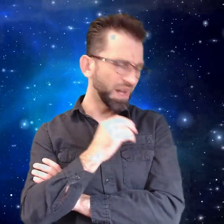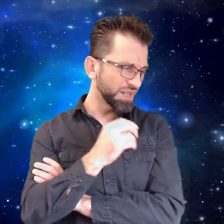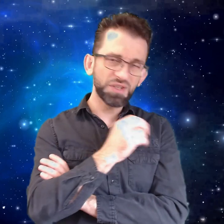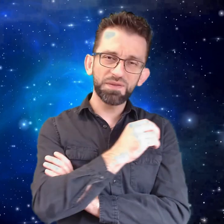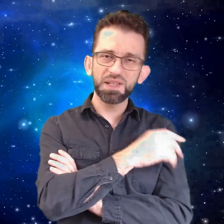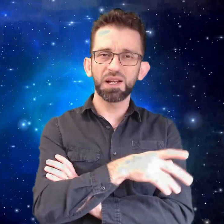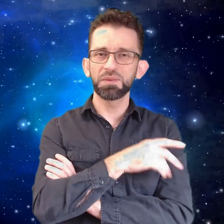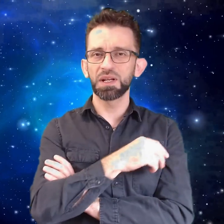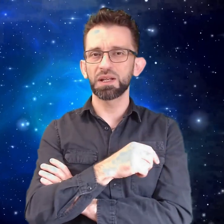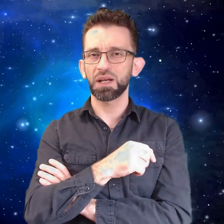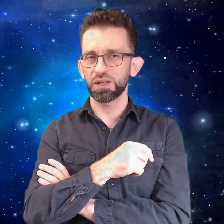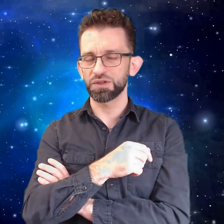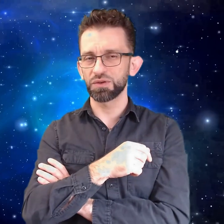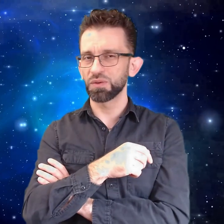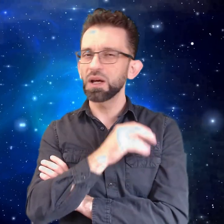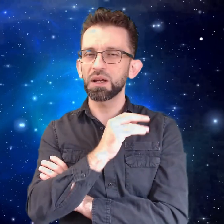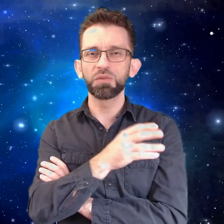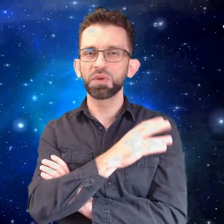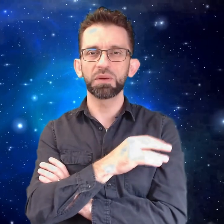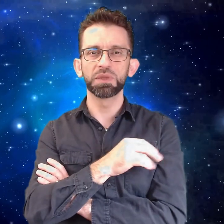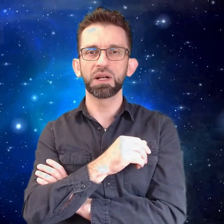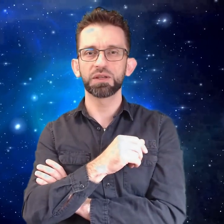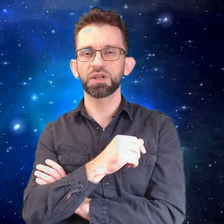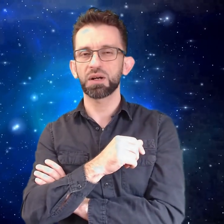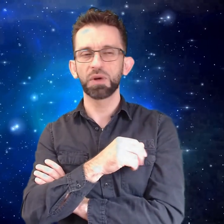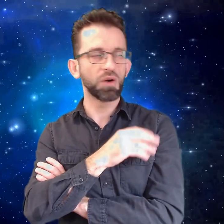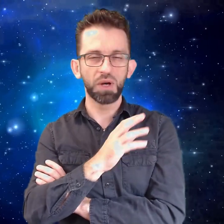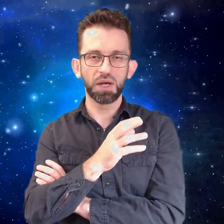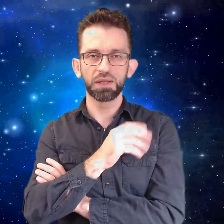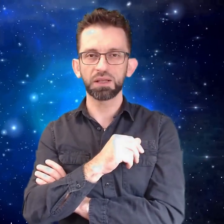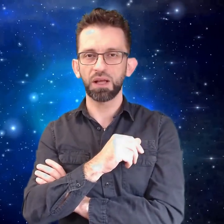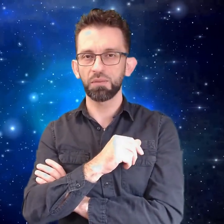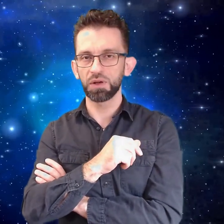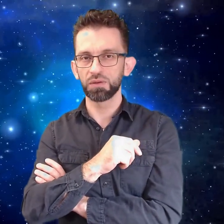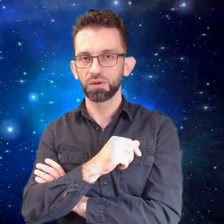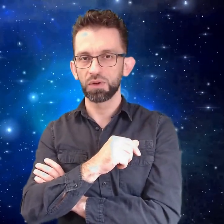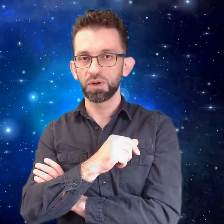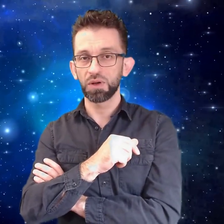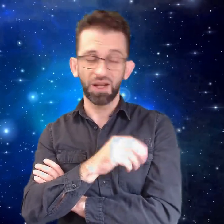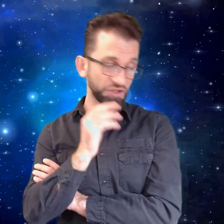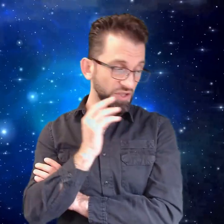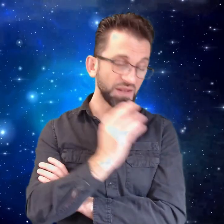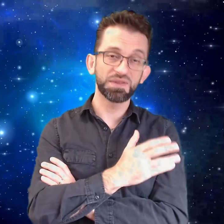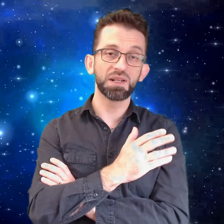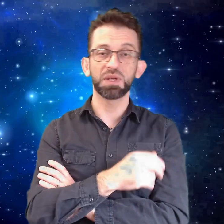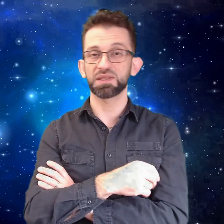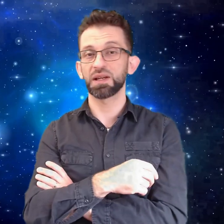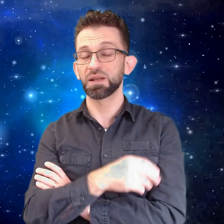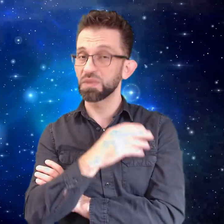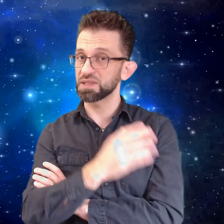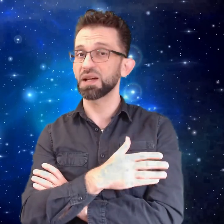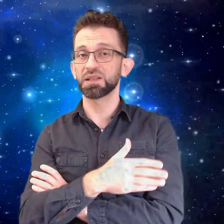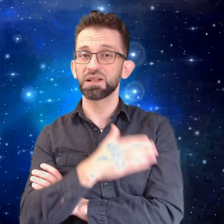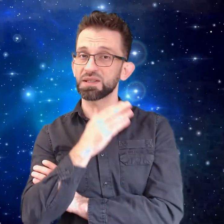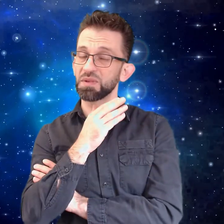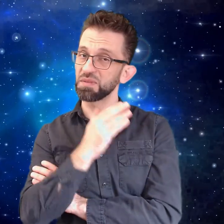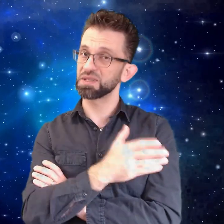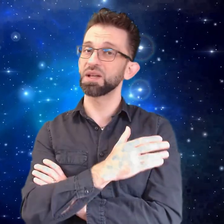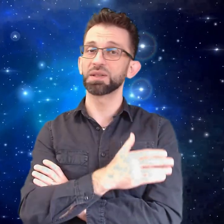عايش نفس الألم اللي هني عايشين ولكن ممكن بدرجة أكبر أو ما قدر يتحمله عايشين نفس المأساة المأساة اللي اسمها المأساة